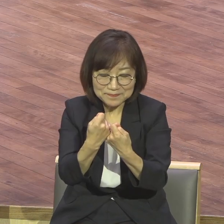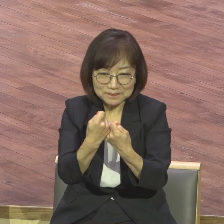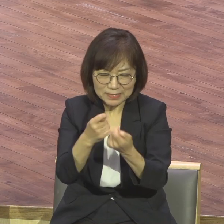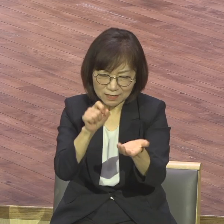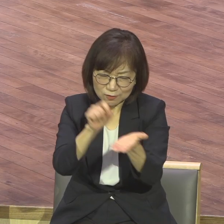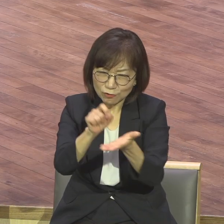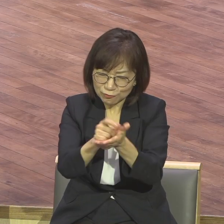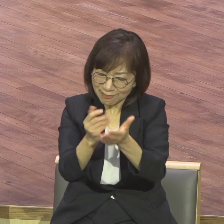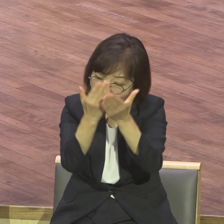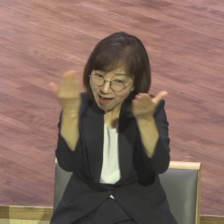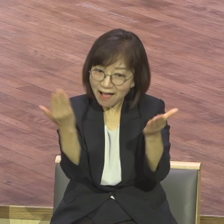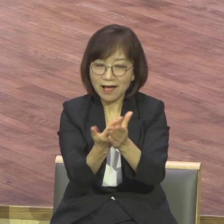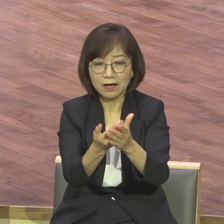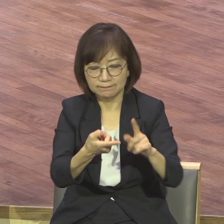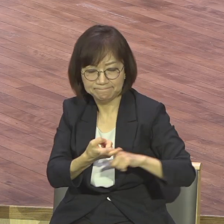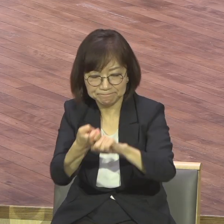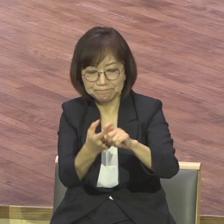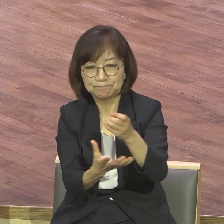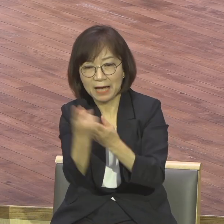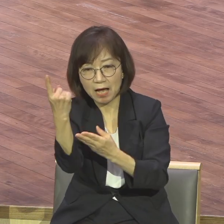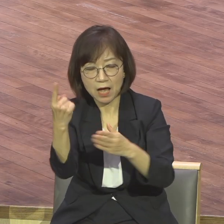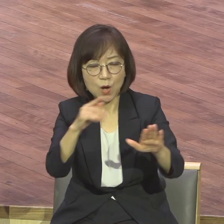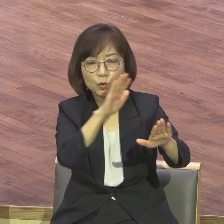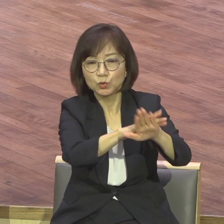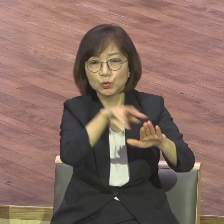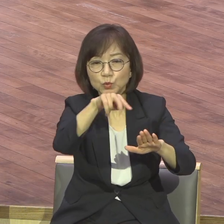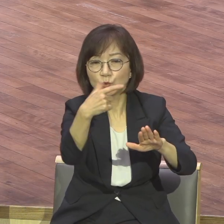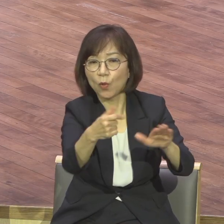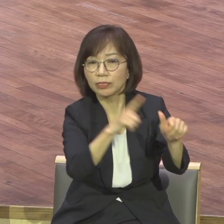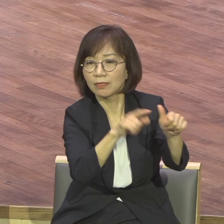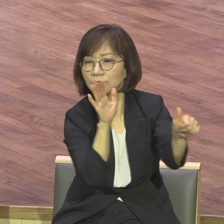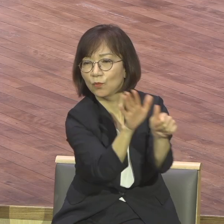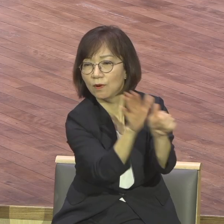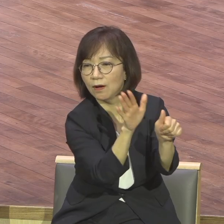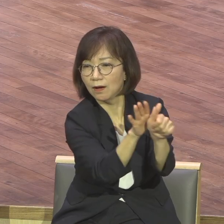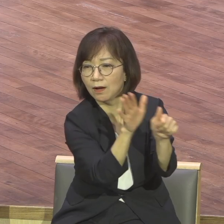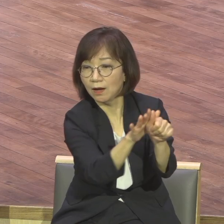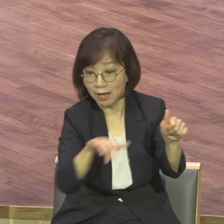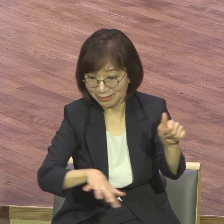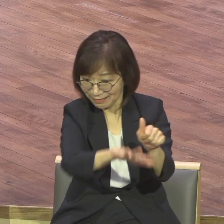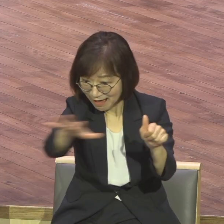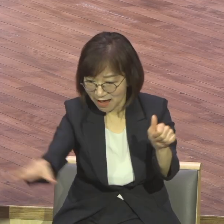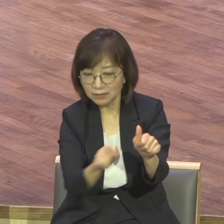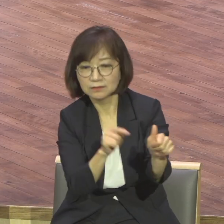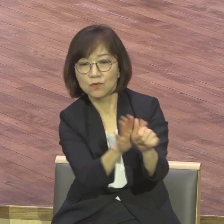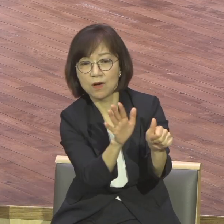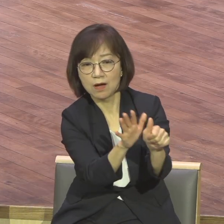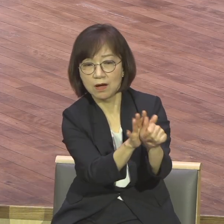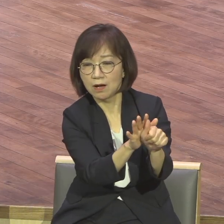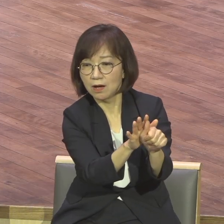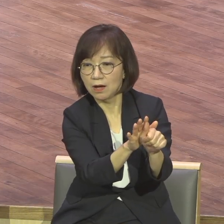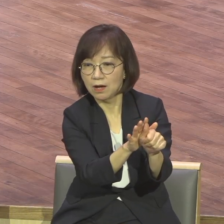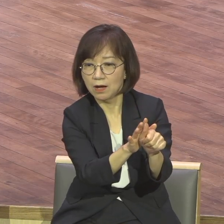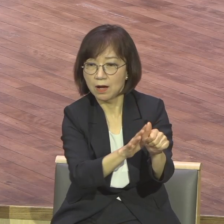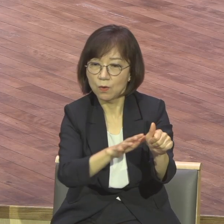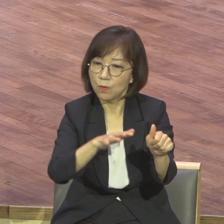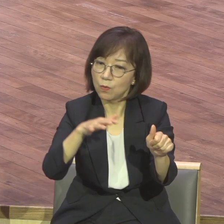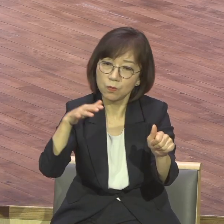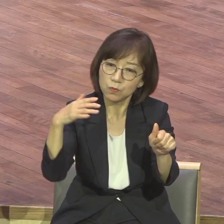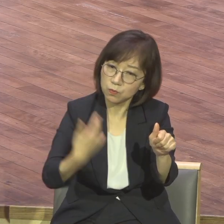프로세계에서 있을 수 없는거거든요 원리스가 되가지고 손흥민을 덕점왕으로 세우려고 엄청 노력했어요 막 그냥